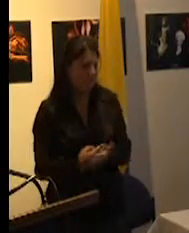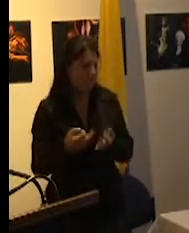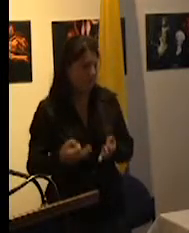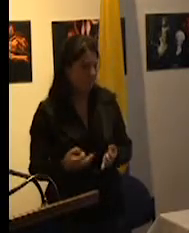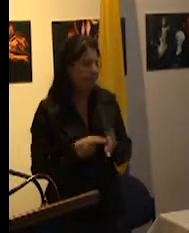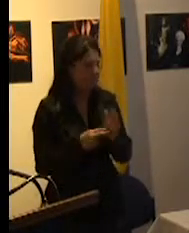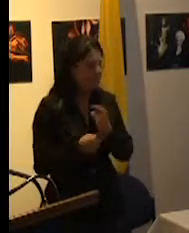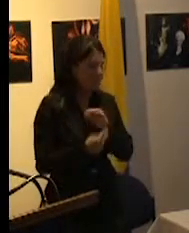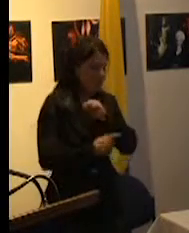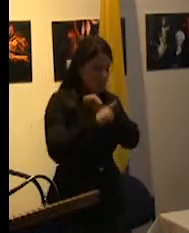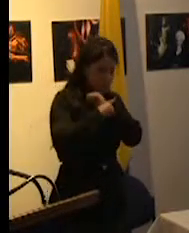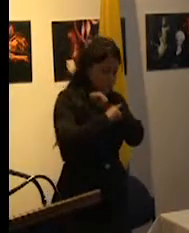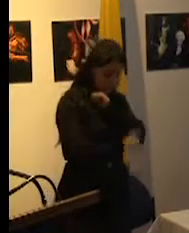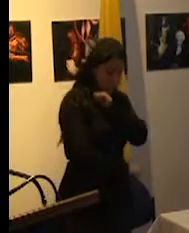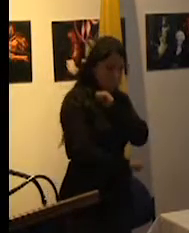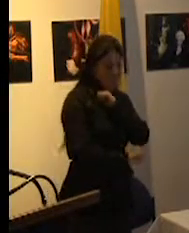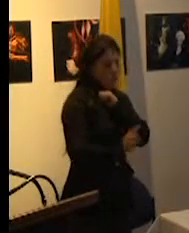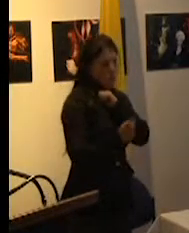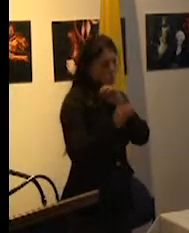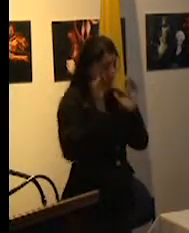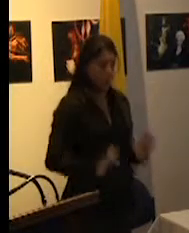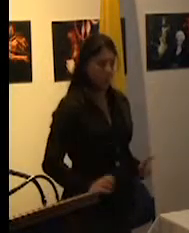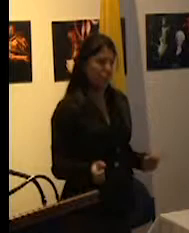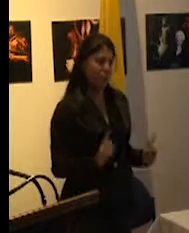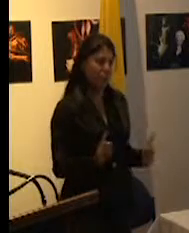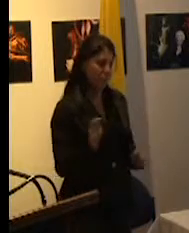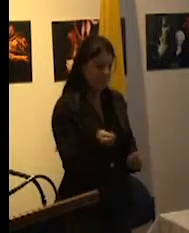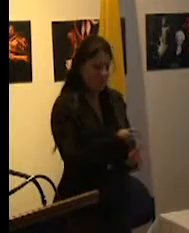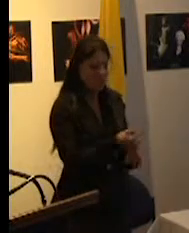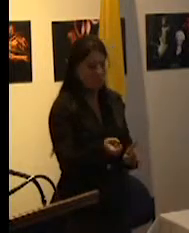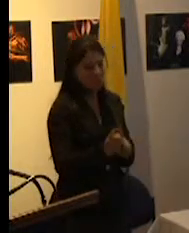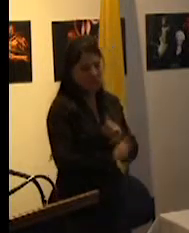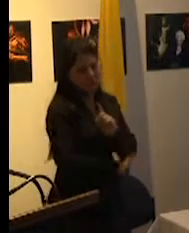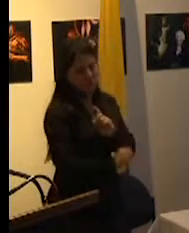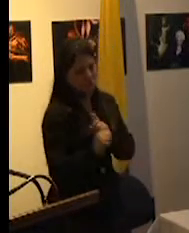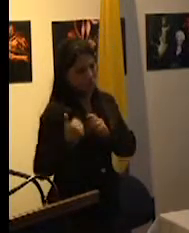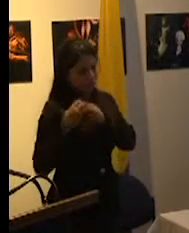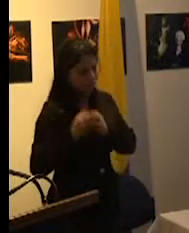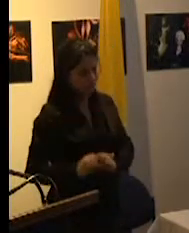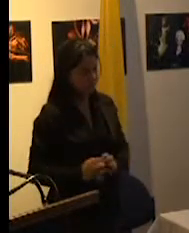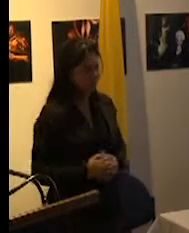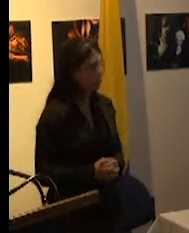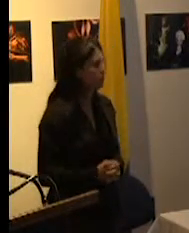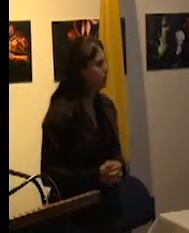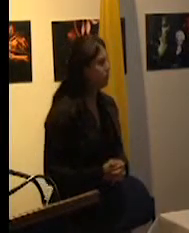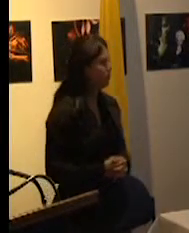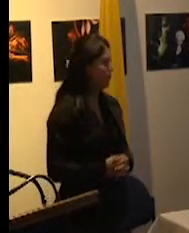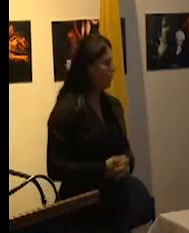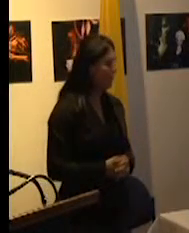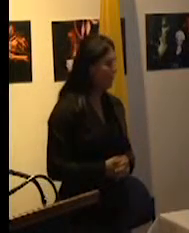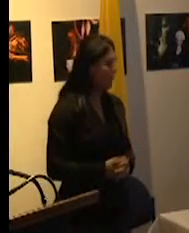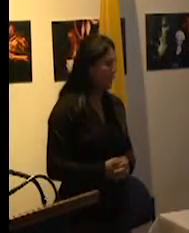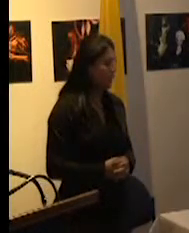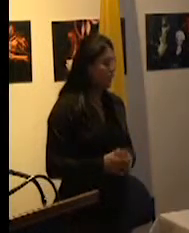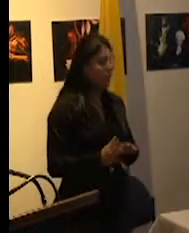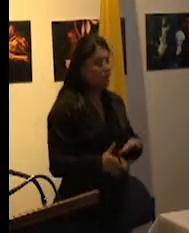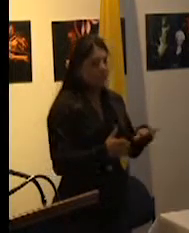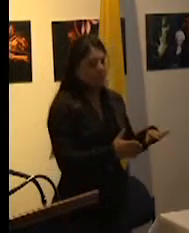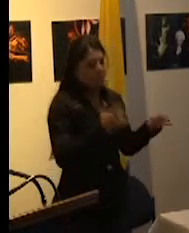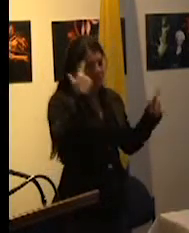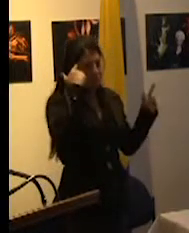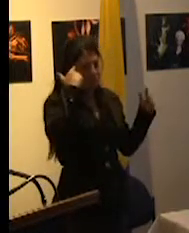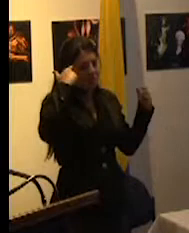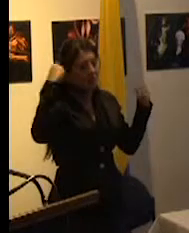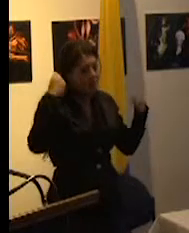es decir los castigos obviamente no corporales. La preocupación de en ese momento